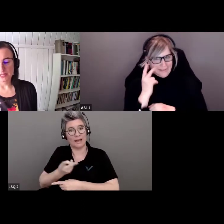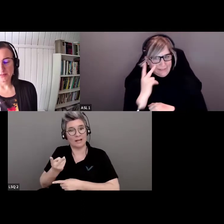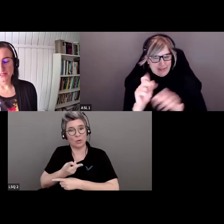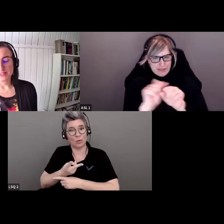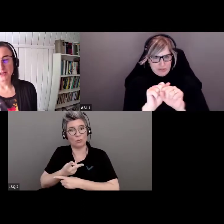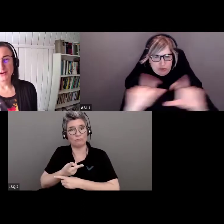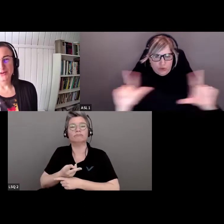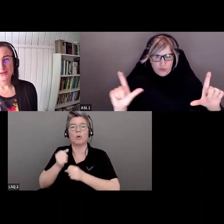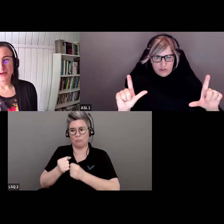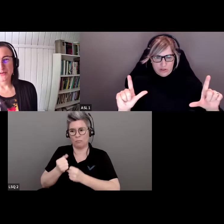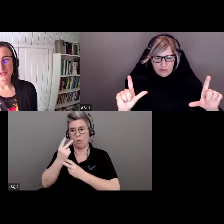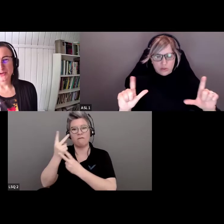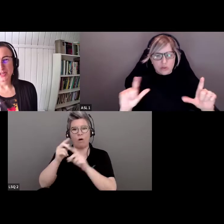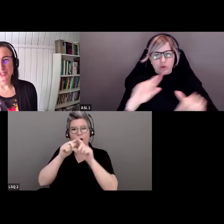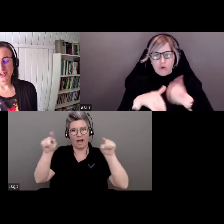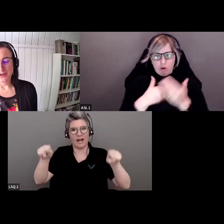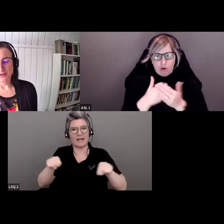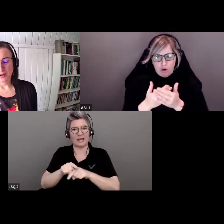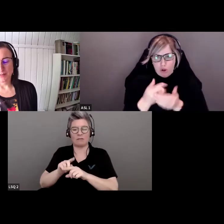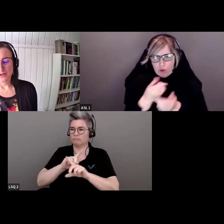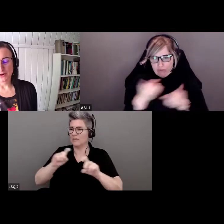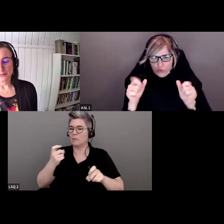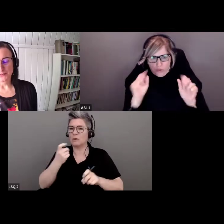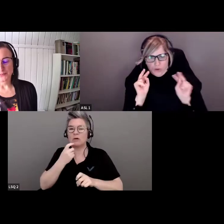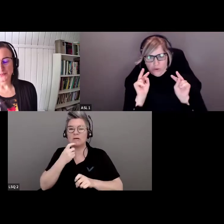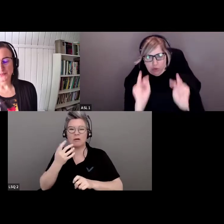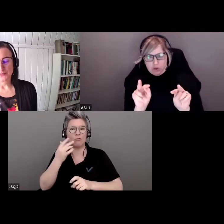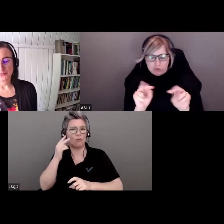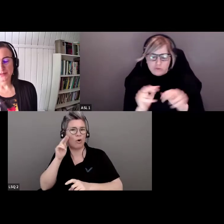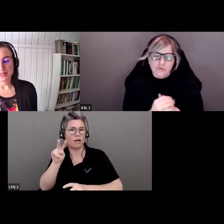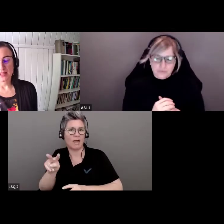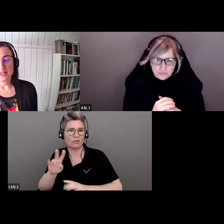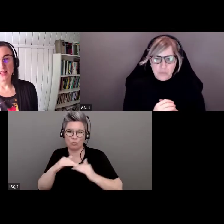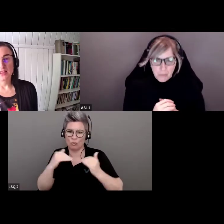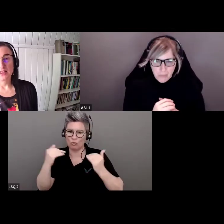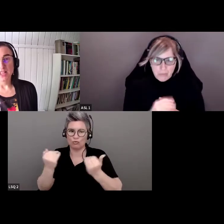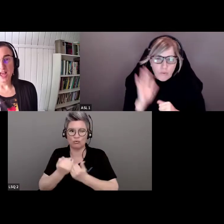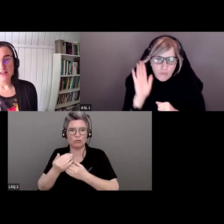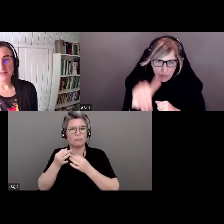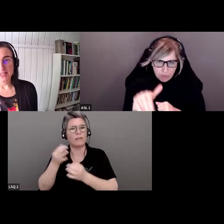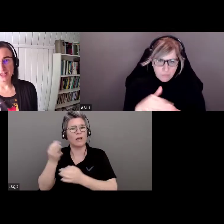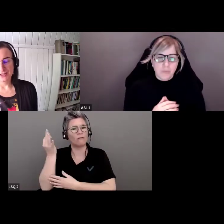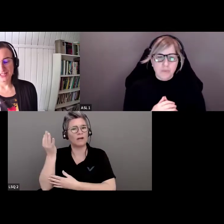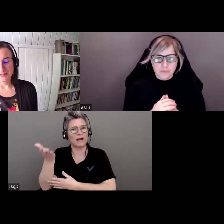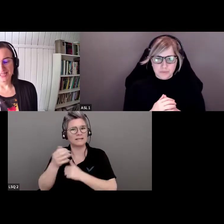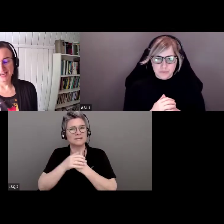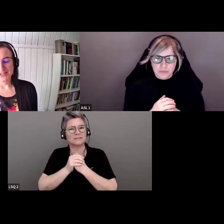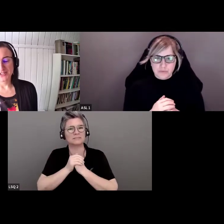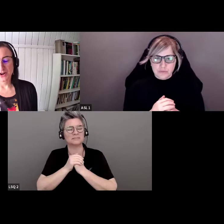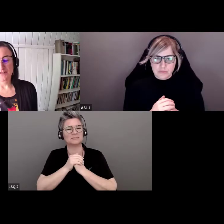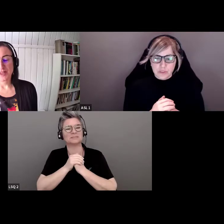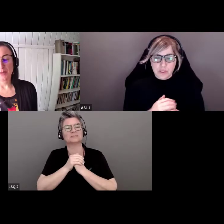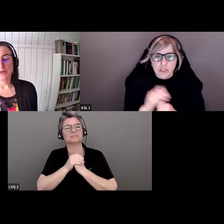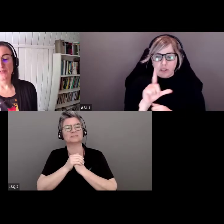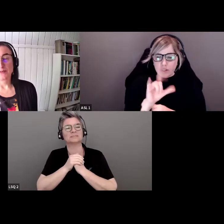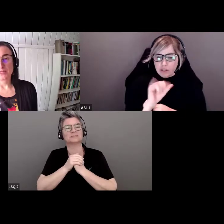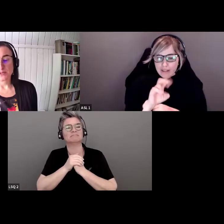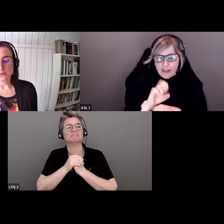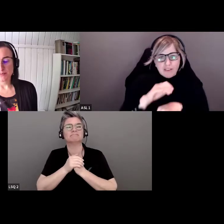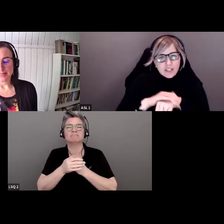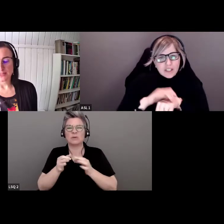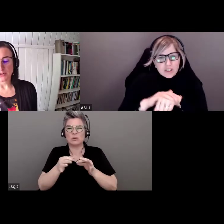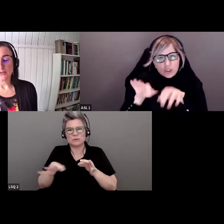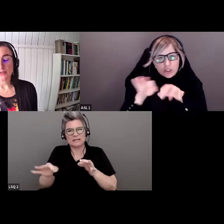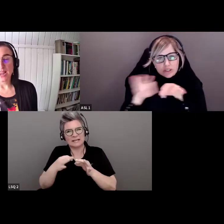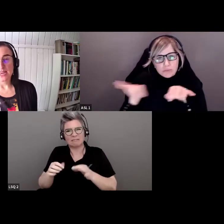visible à l'écran pour tous les participants pendant toute la durée du webinaire. Les sous-titres